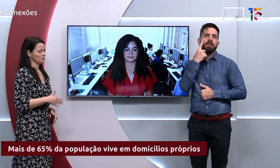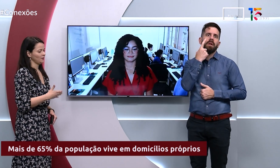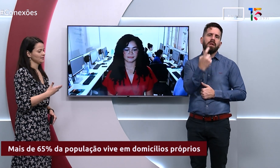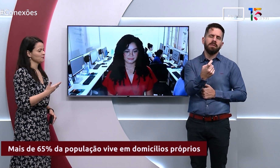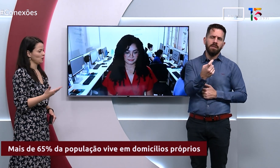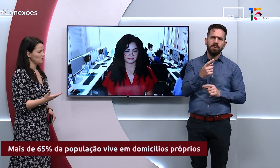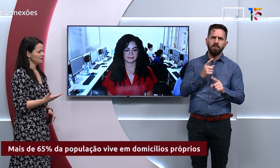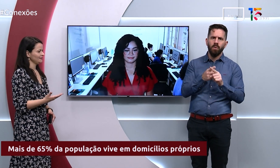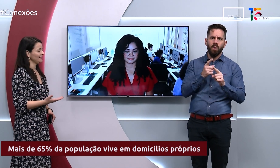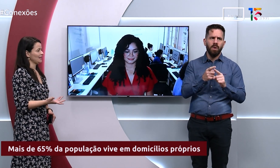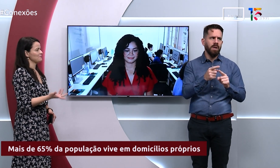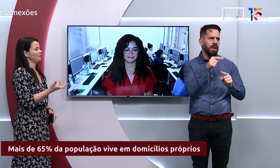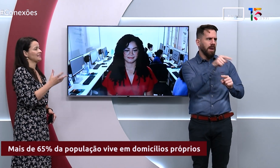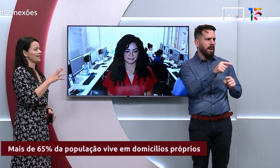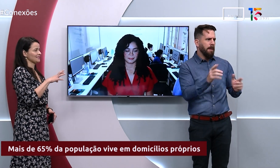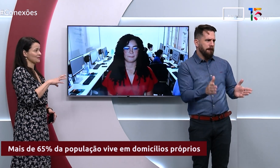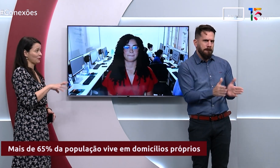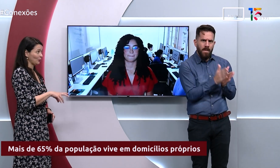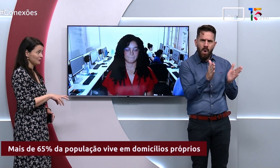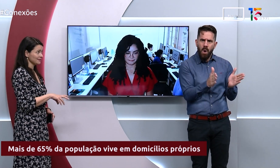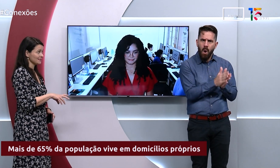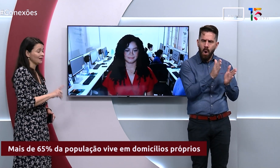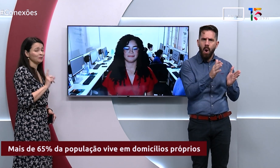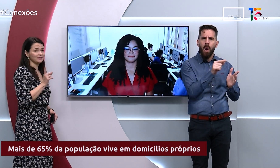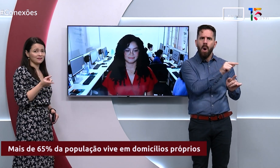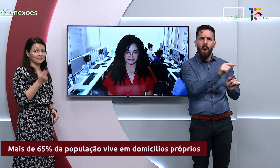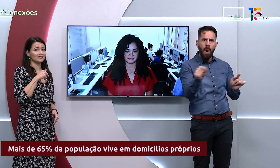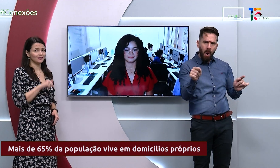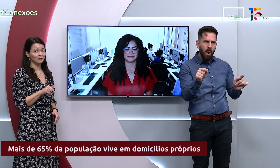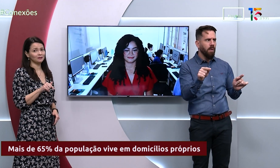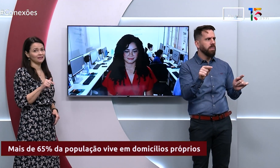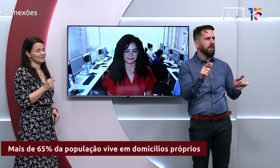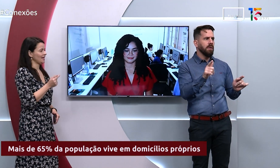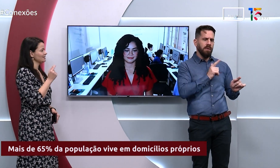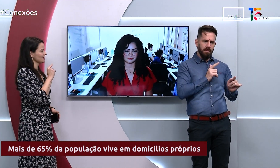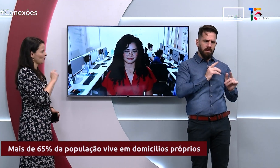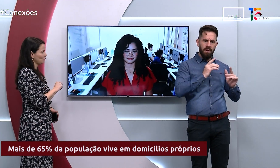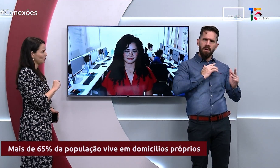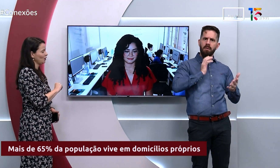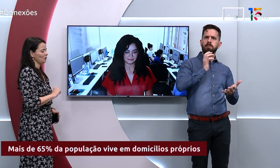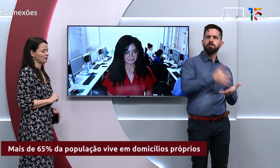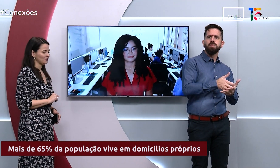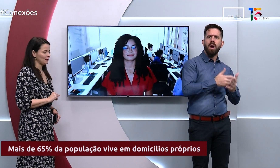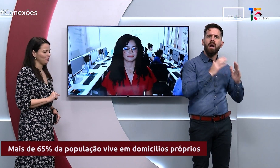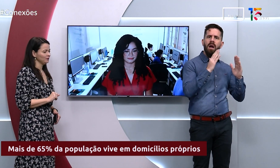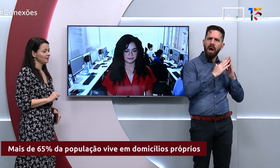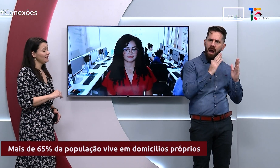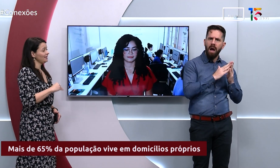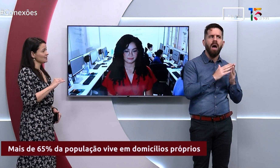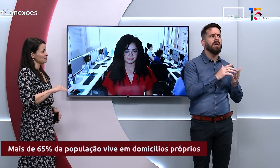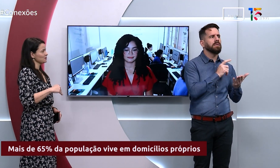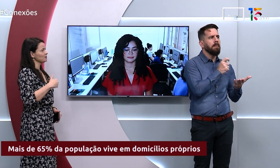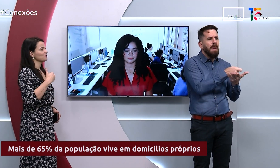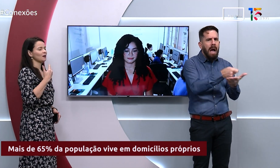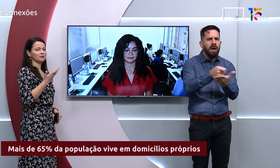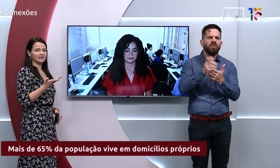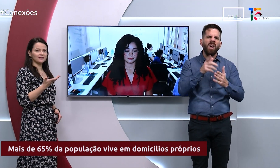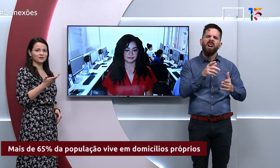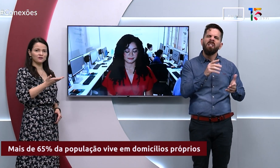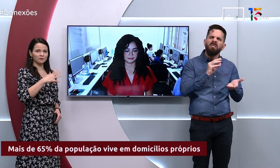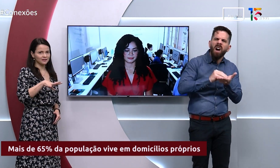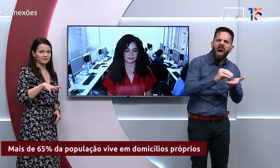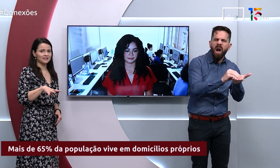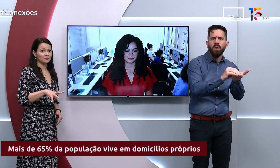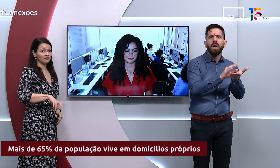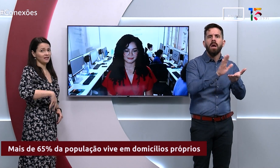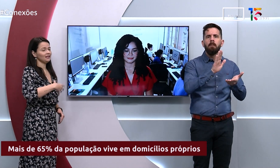população mais pobre, que tem mais casas próprias, muitas vezes não regularizadas, né, como o dado aponta, e as pessoas com maior poder